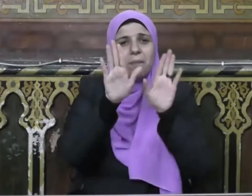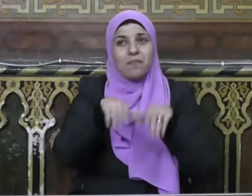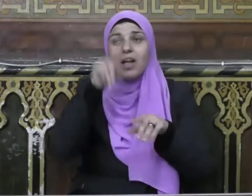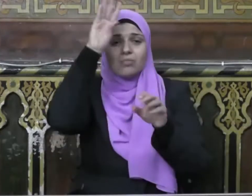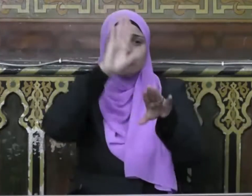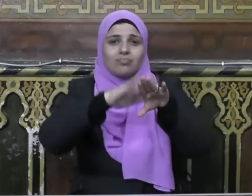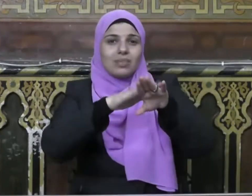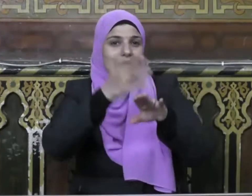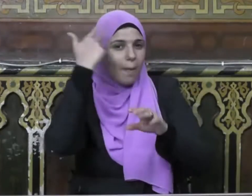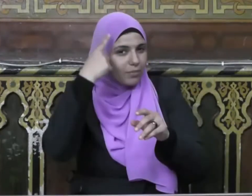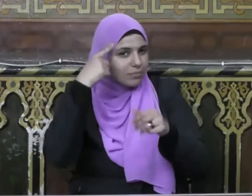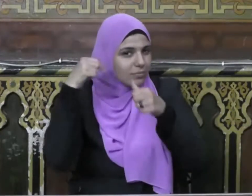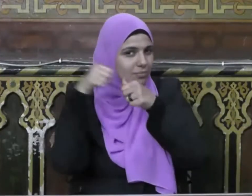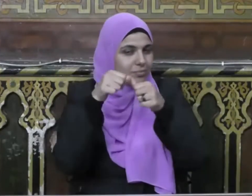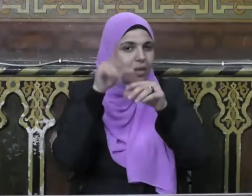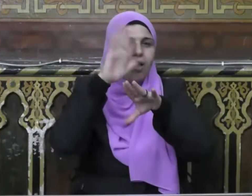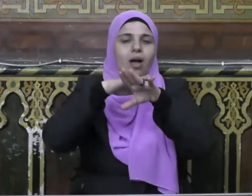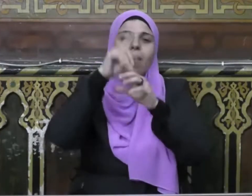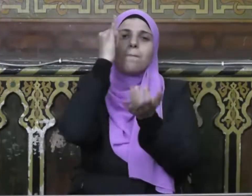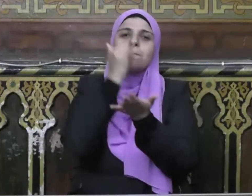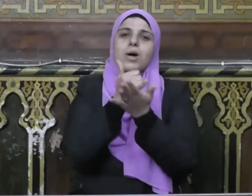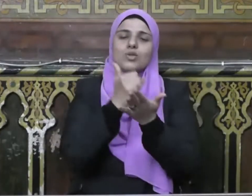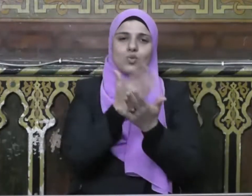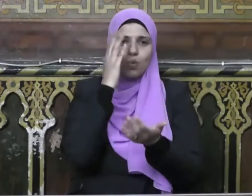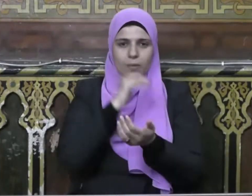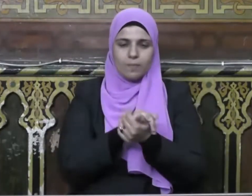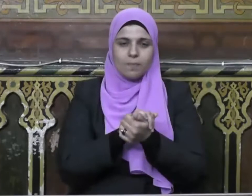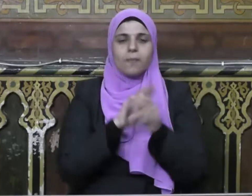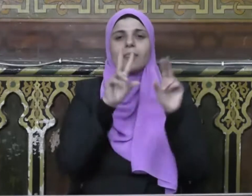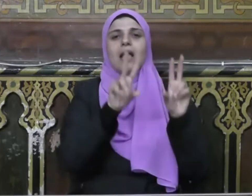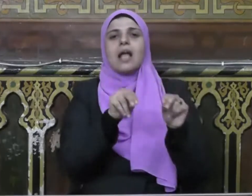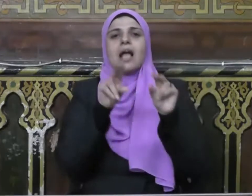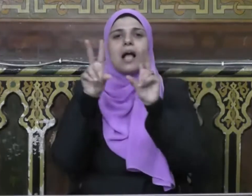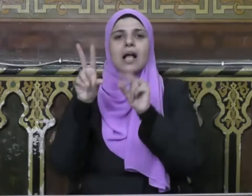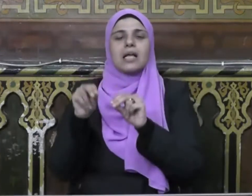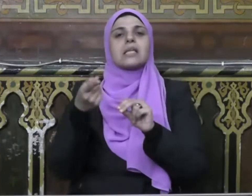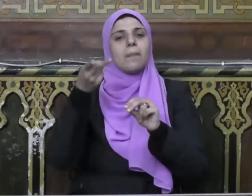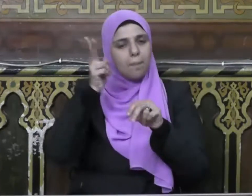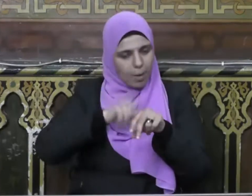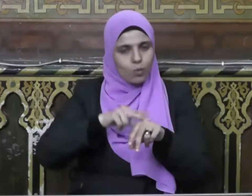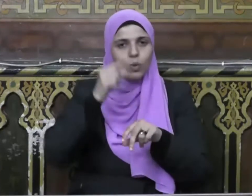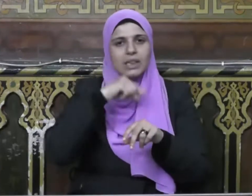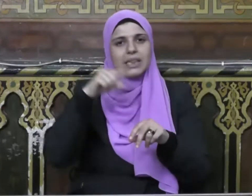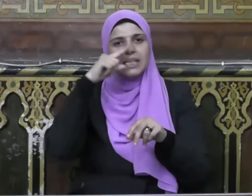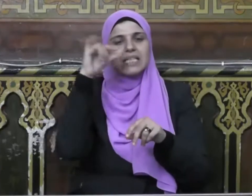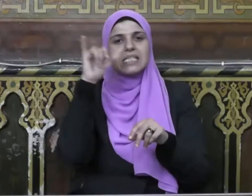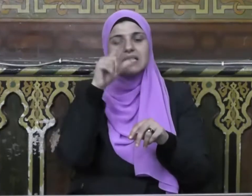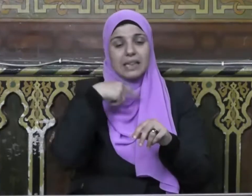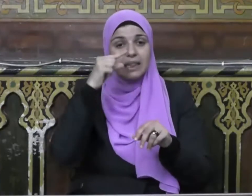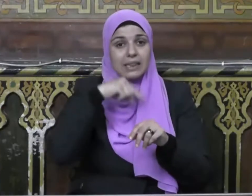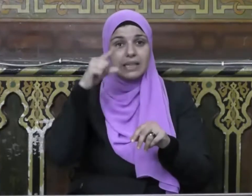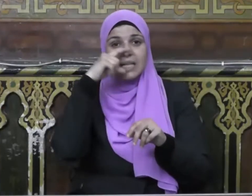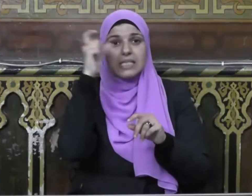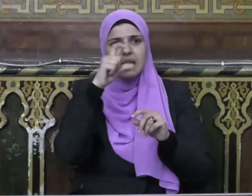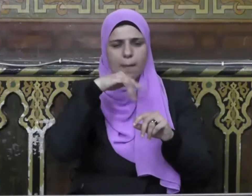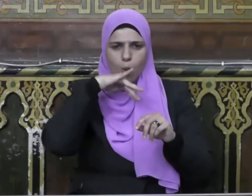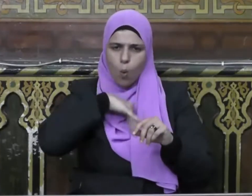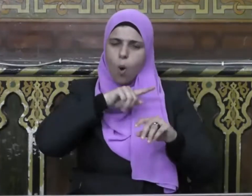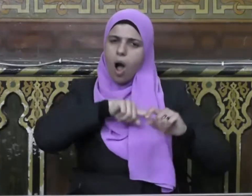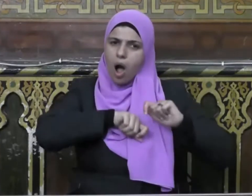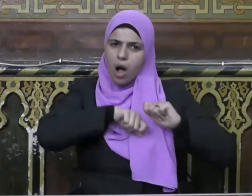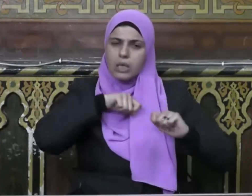فَيُنَبِّئُهُمْ بِمَا كَانُوا يَعْمَلُونَ كذلك رسخ الإسلام في نفوس